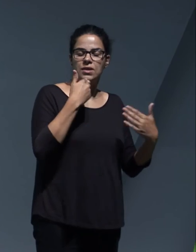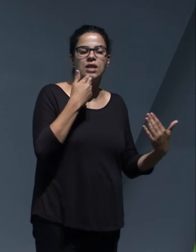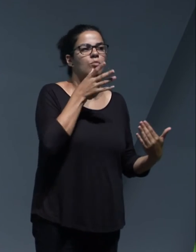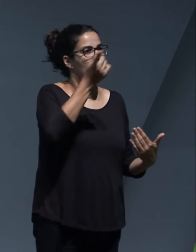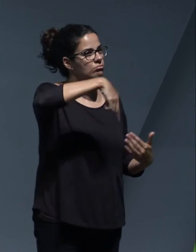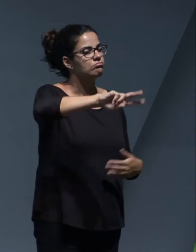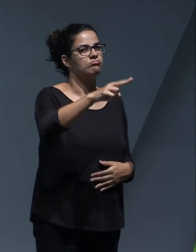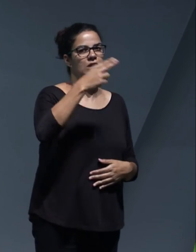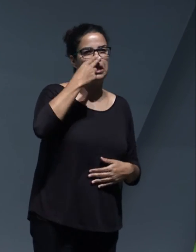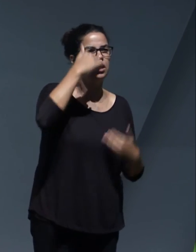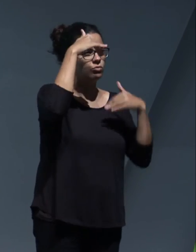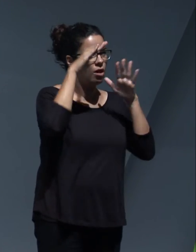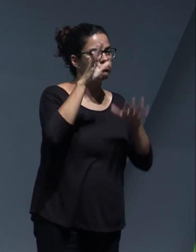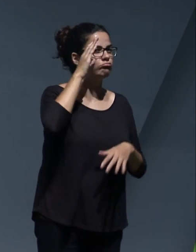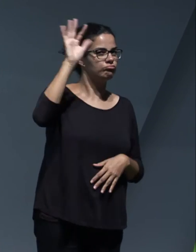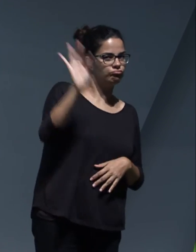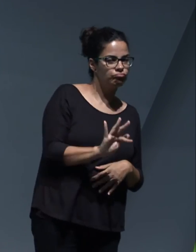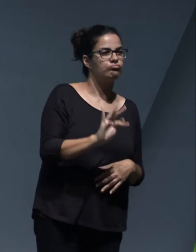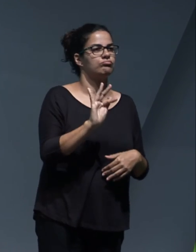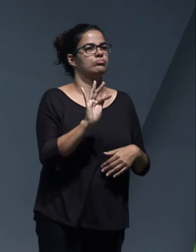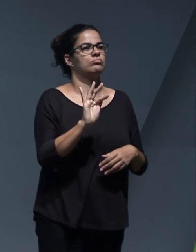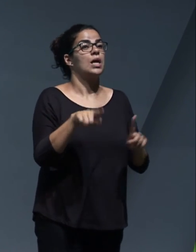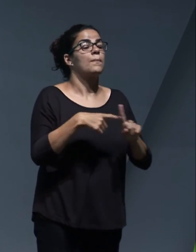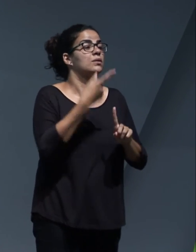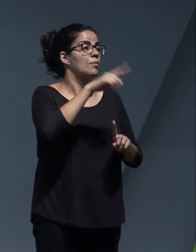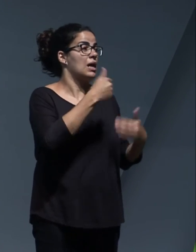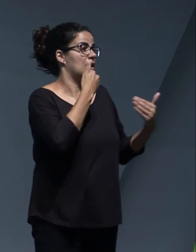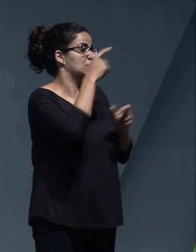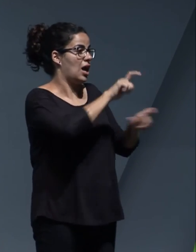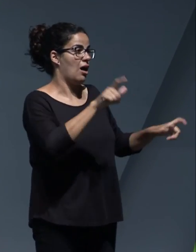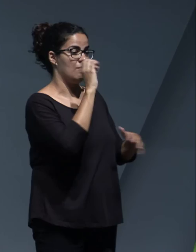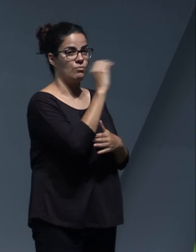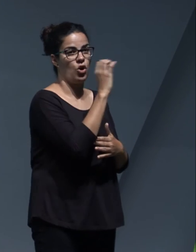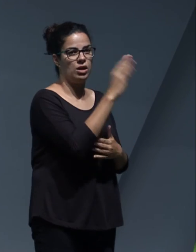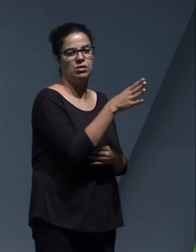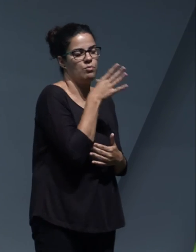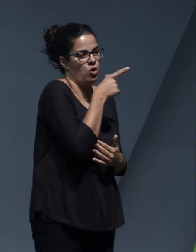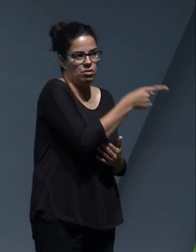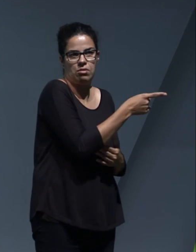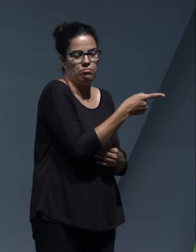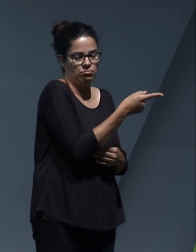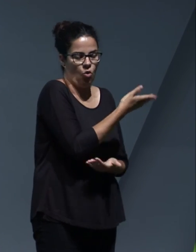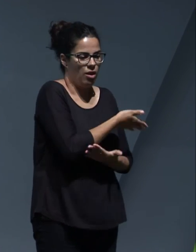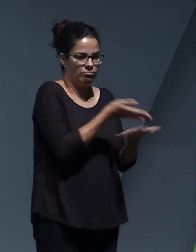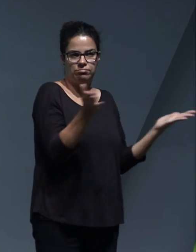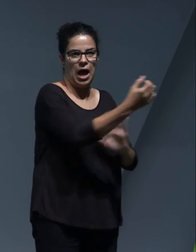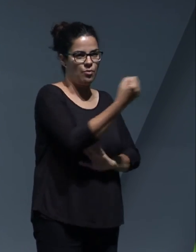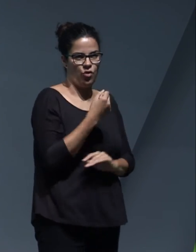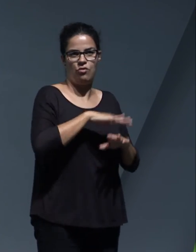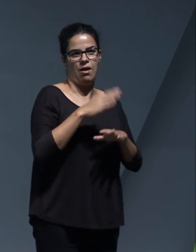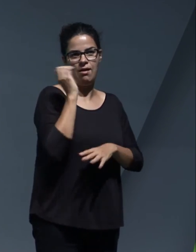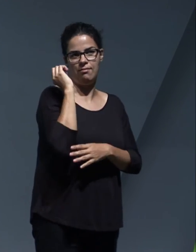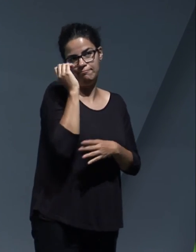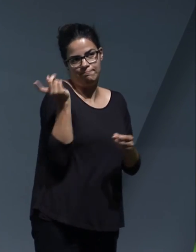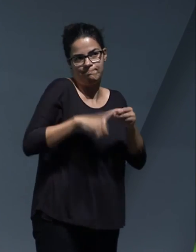a los ponentes el haber mostrado su plena disposición por participar y